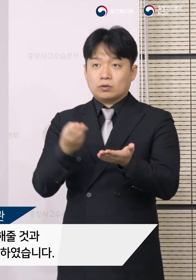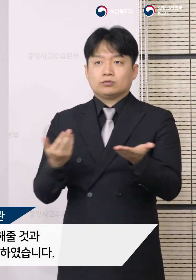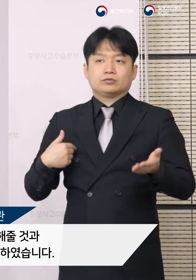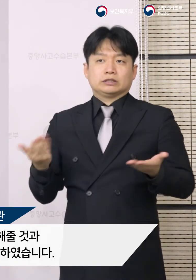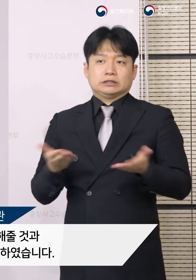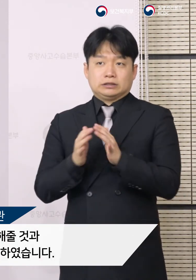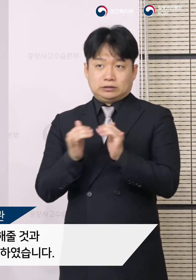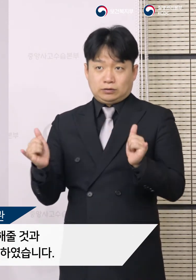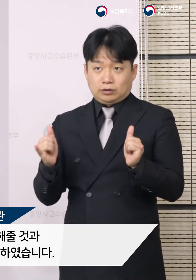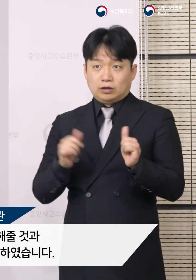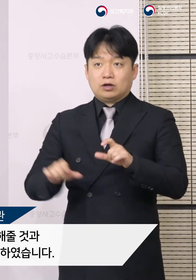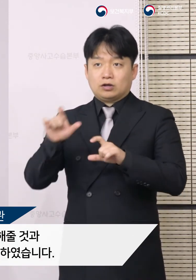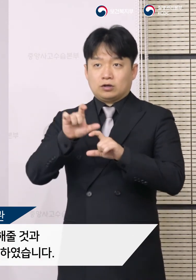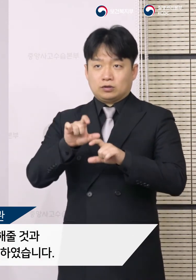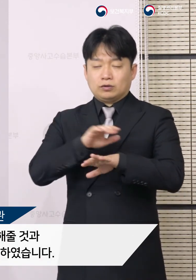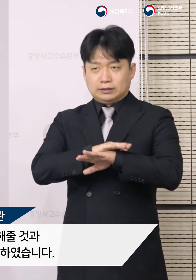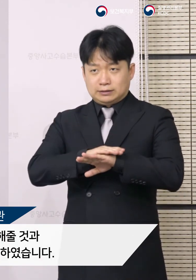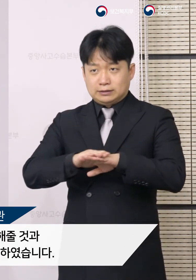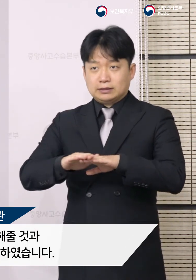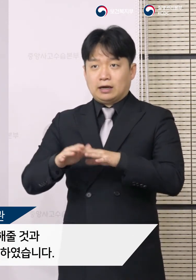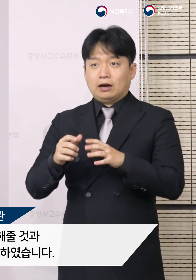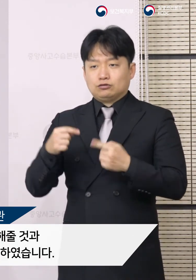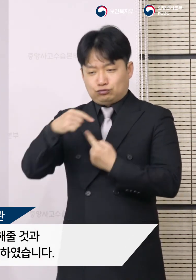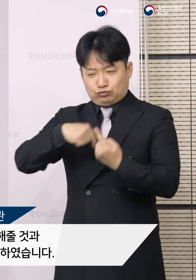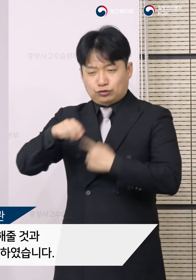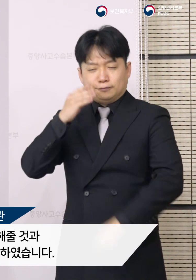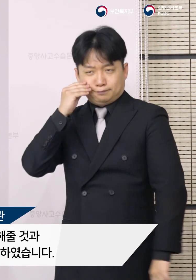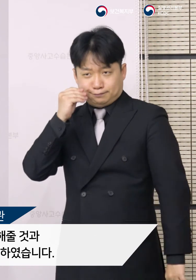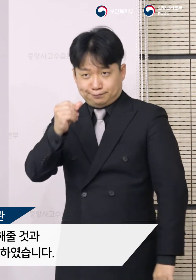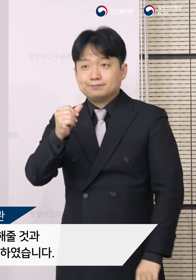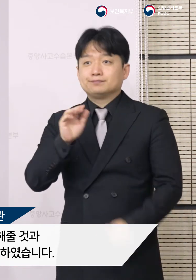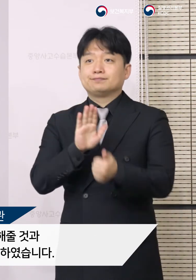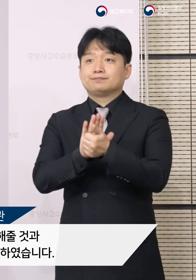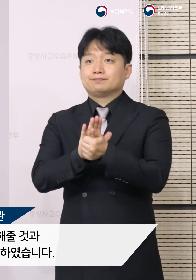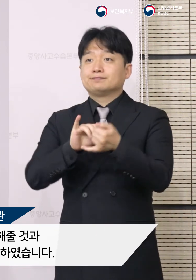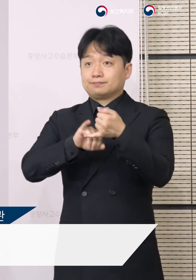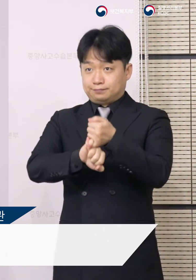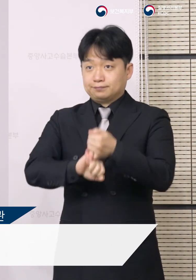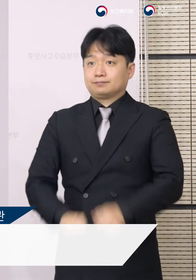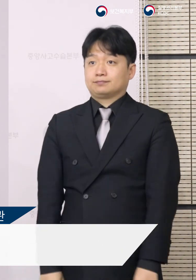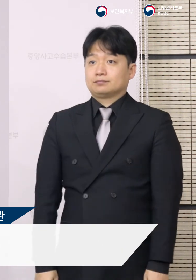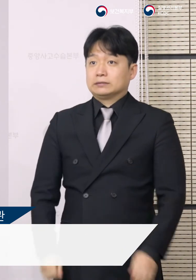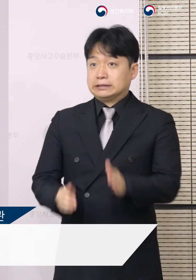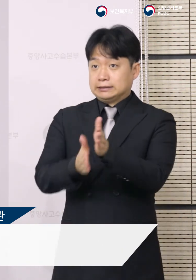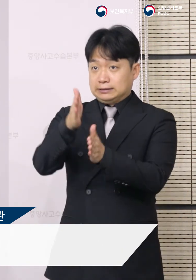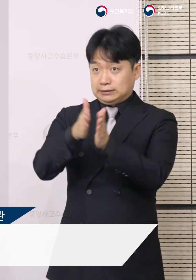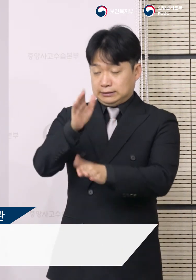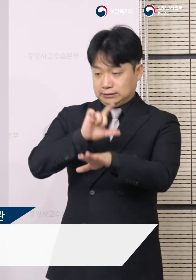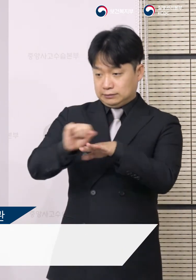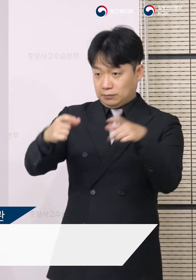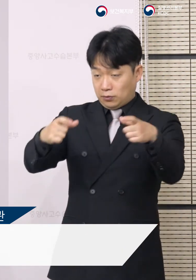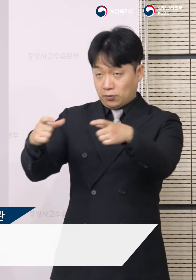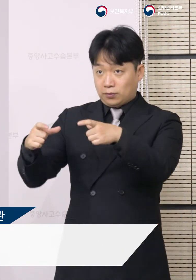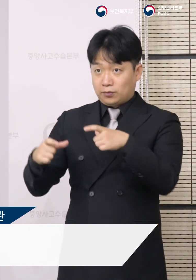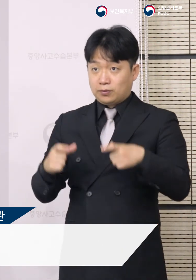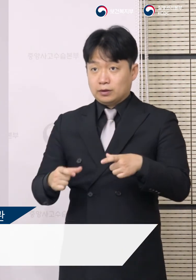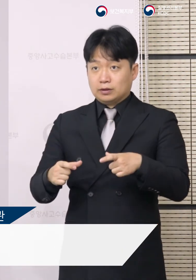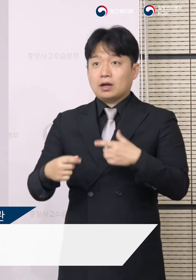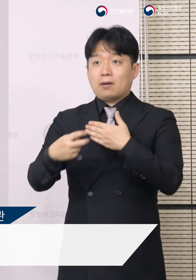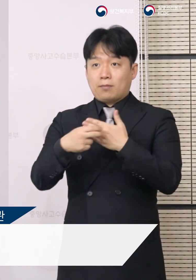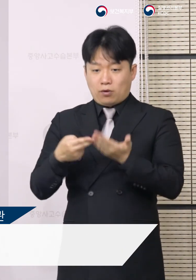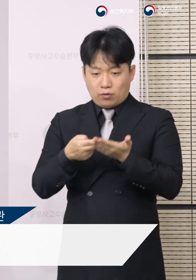운영 계획을 내실화 있게 챙겨줄 것을 요청하였습니다. 오늘부터 시도별로 병상